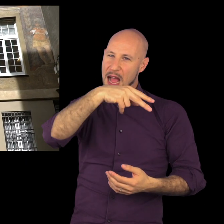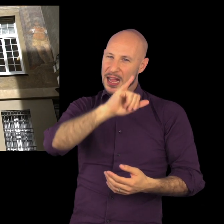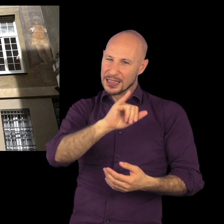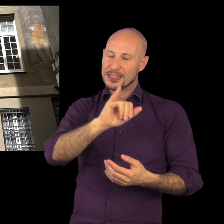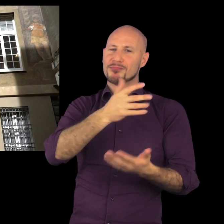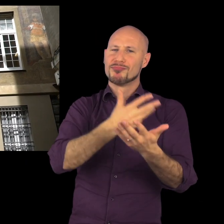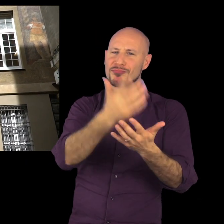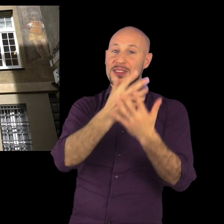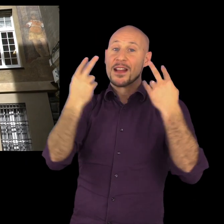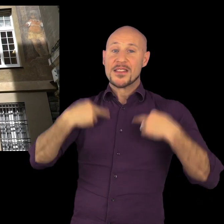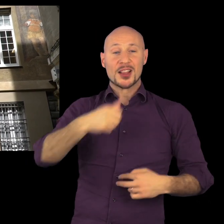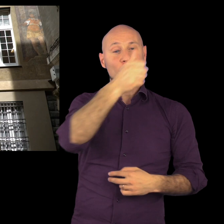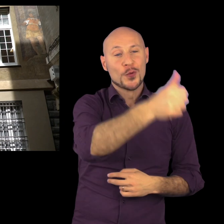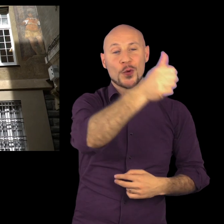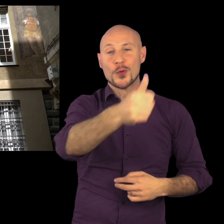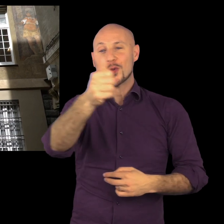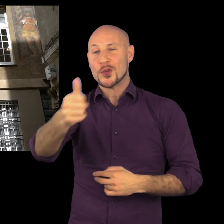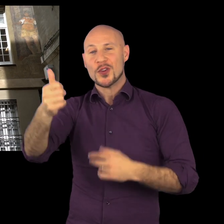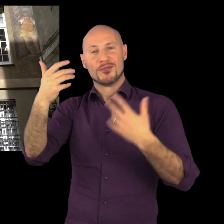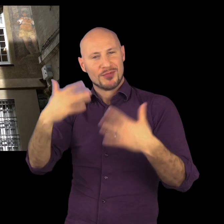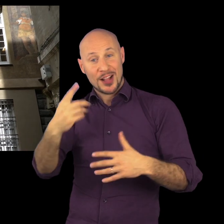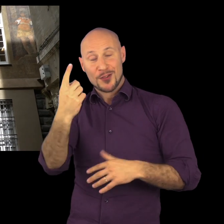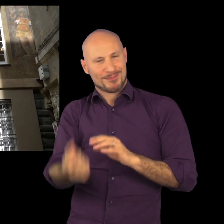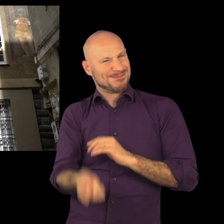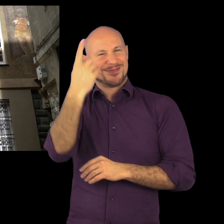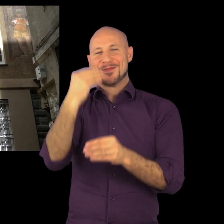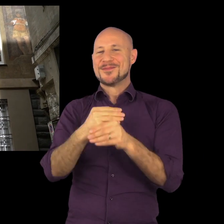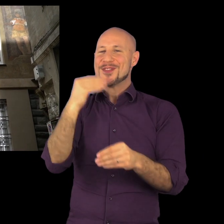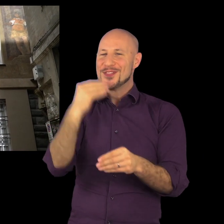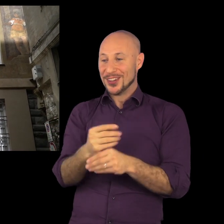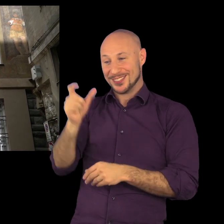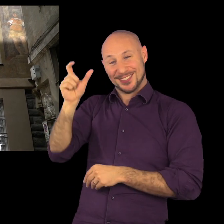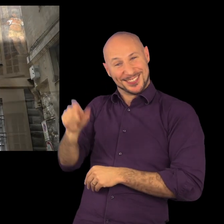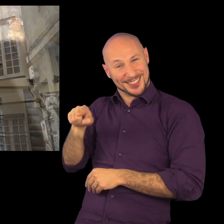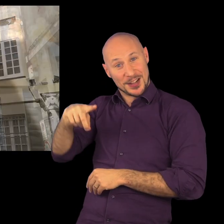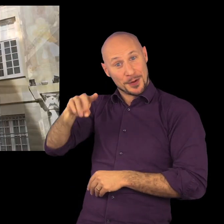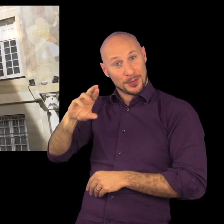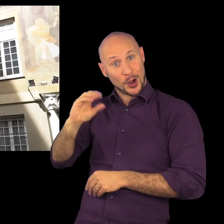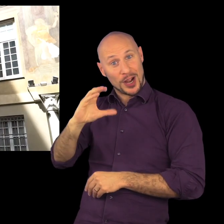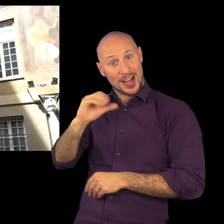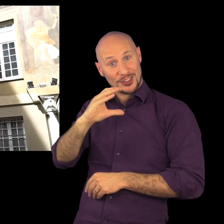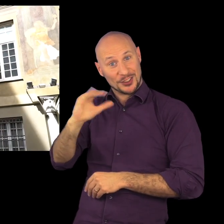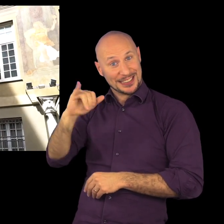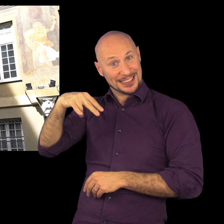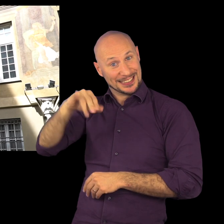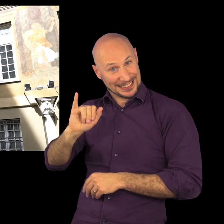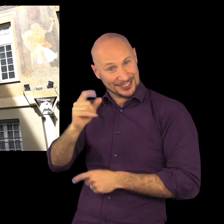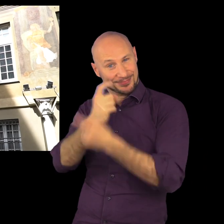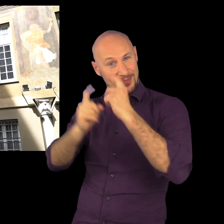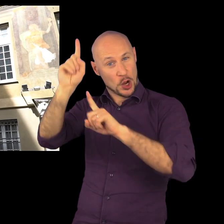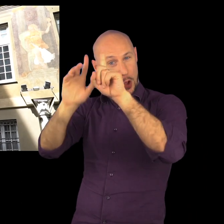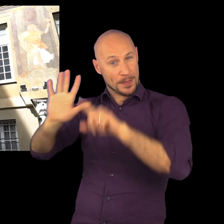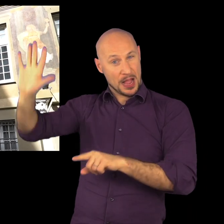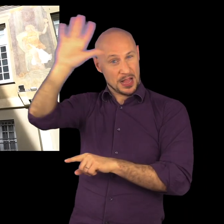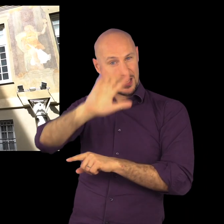i principali biografi del Seicento, se non il principale, narra un evento più che curioso. Quando